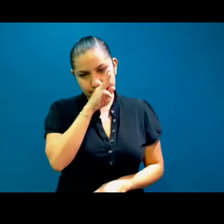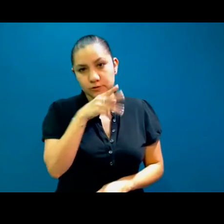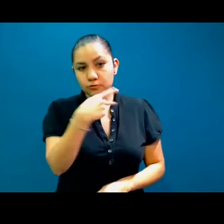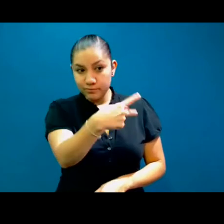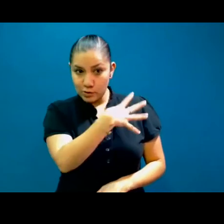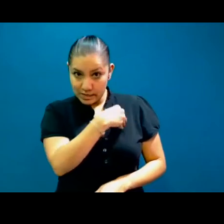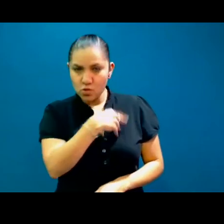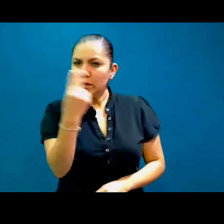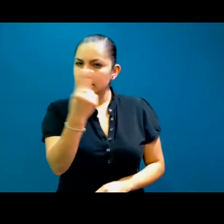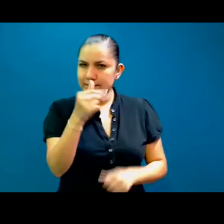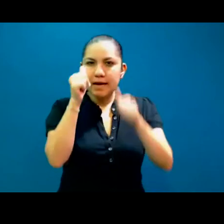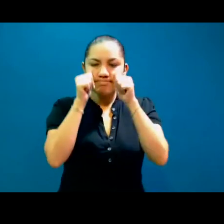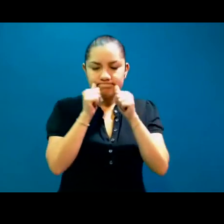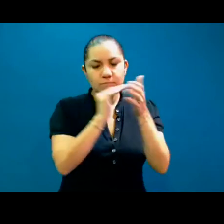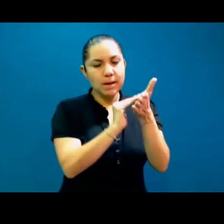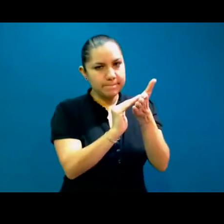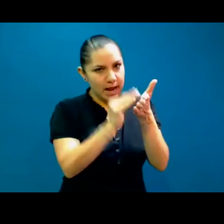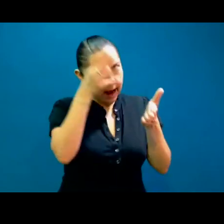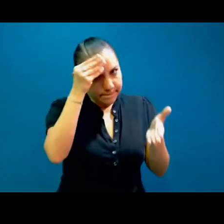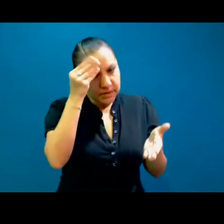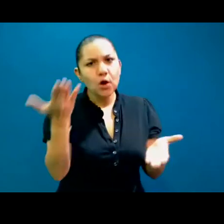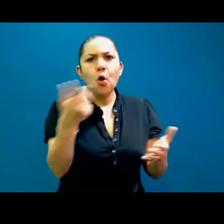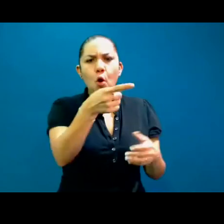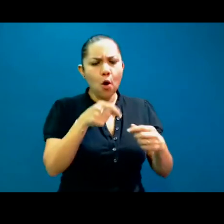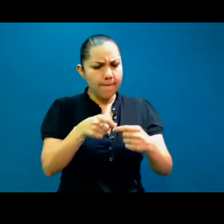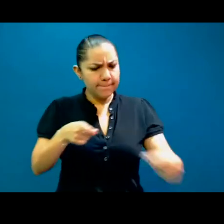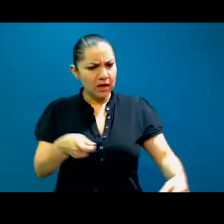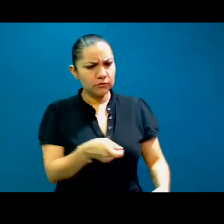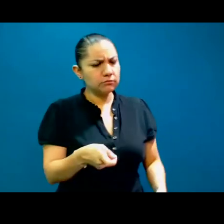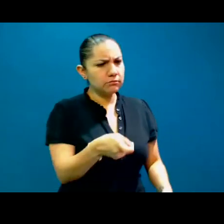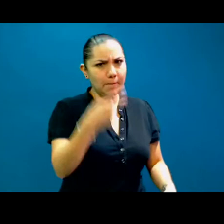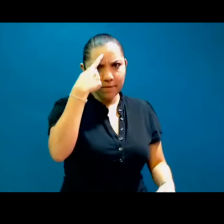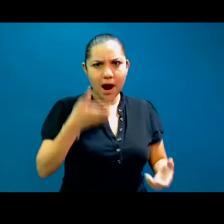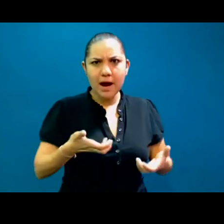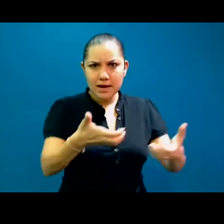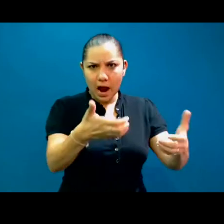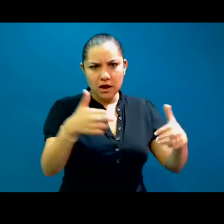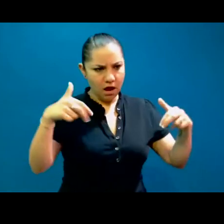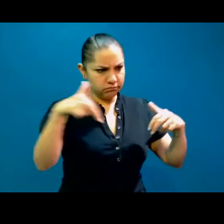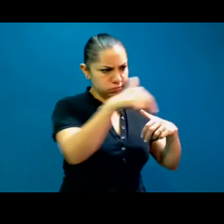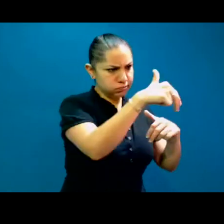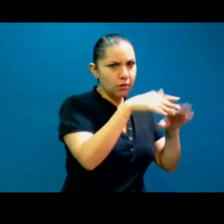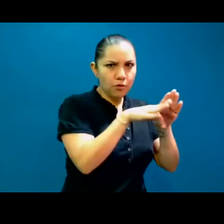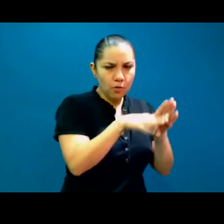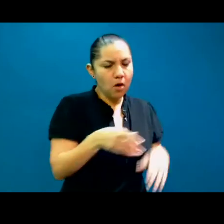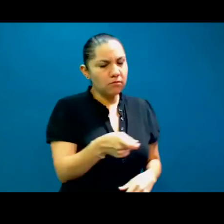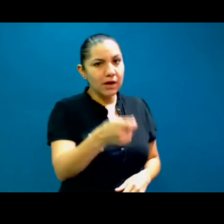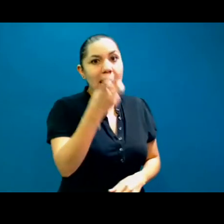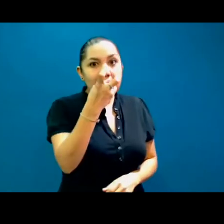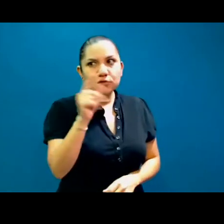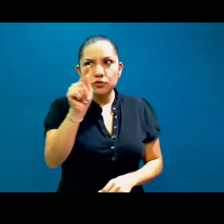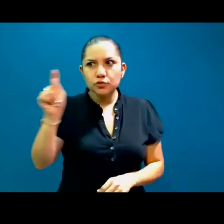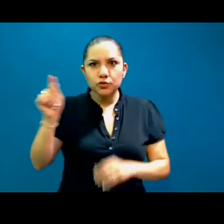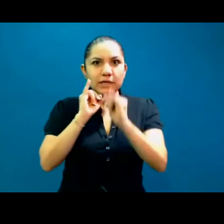cruzar las calles, y cómo va a tener que usar un bastón. Entonces es muy importante que podamos agregar a nuestro grupo laboral, también a los